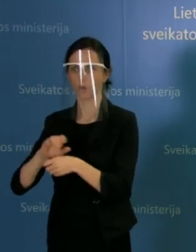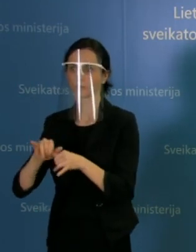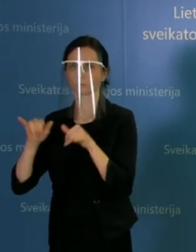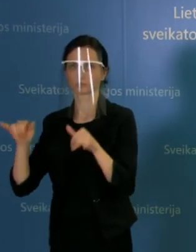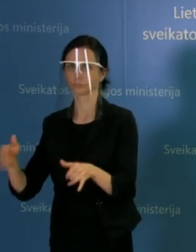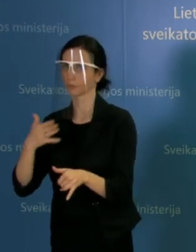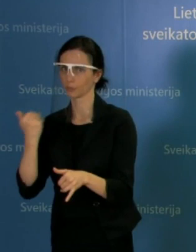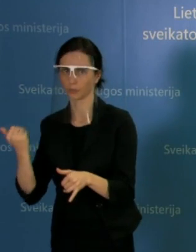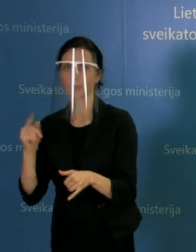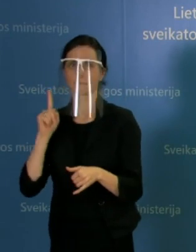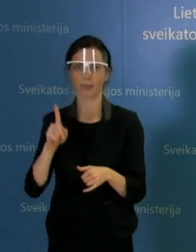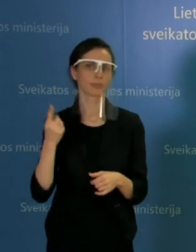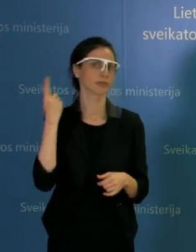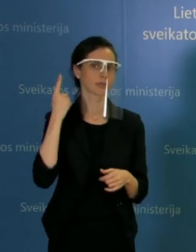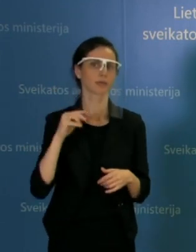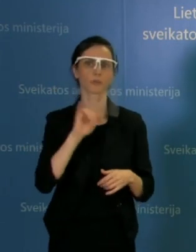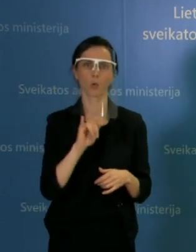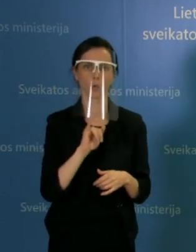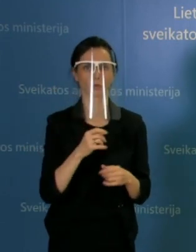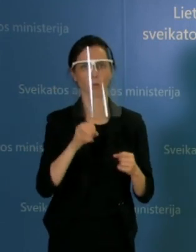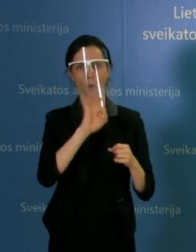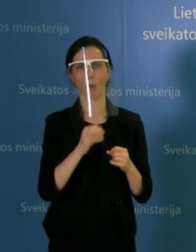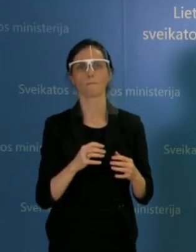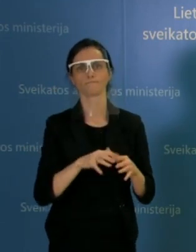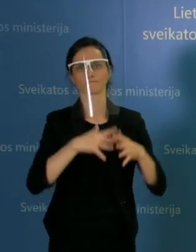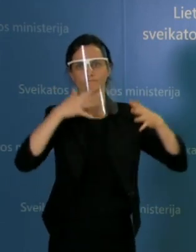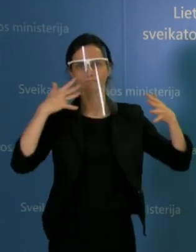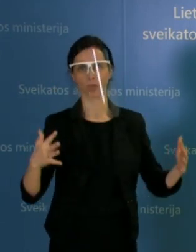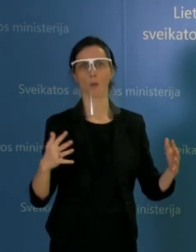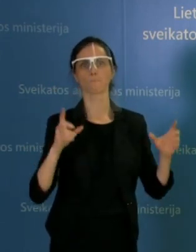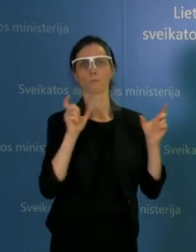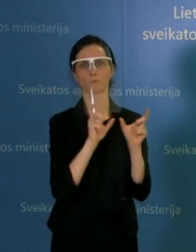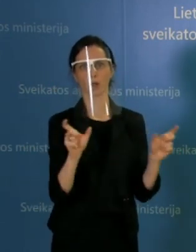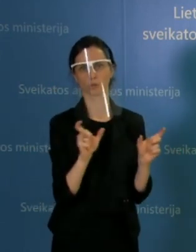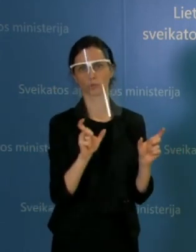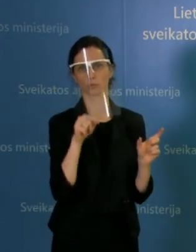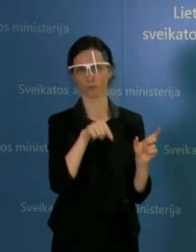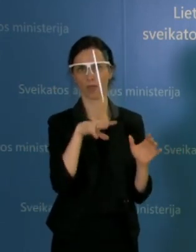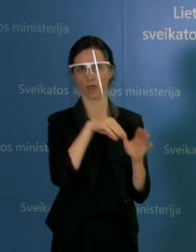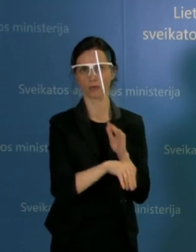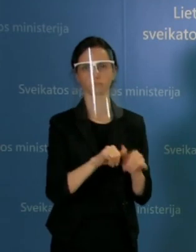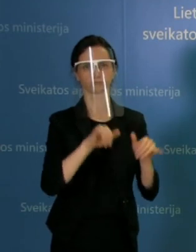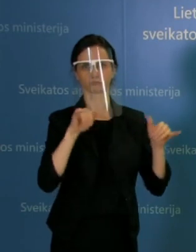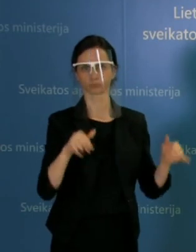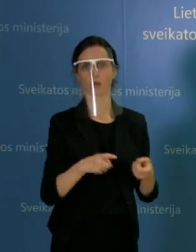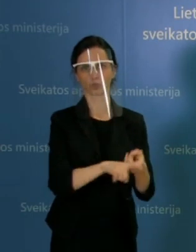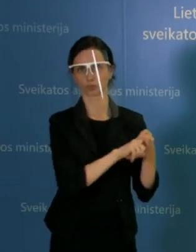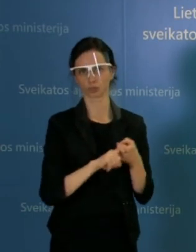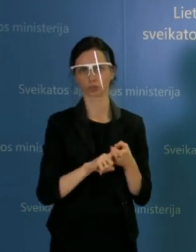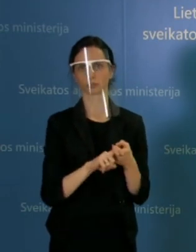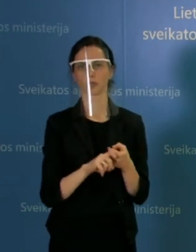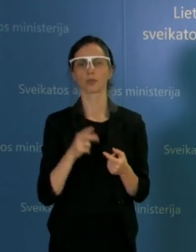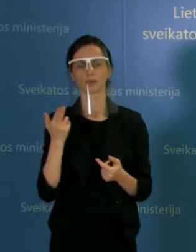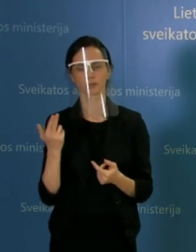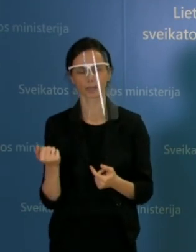priekybos vietas ir ką jūs teisingai paminėjot, klausime dėl samoningumo, dėl lankymosi tokiuose